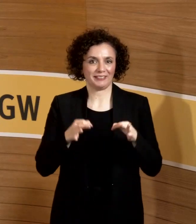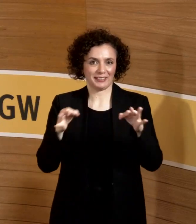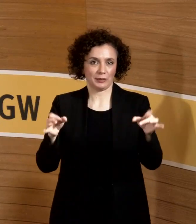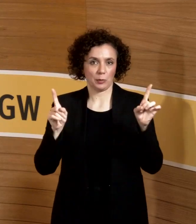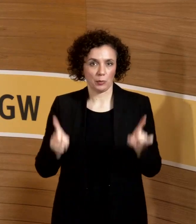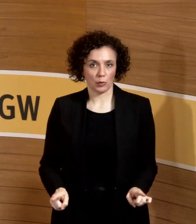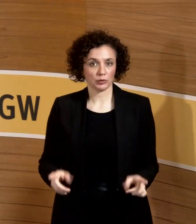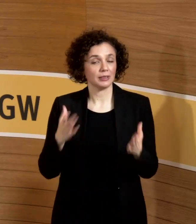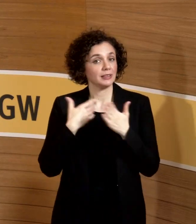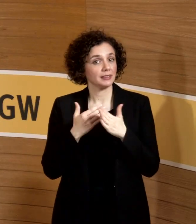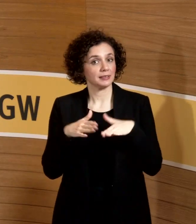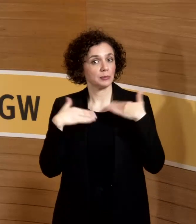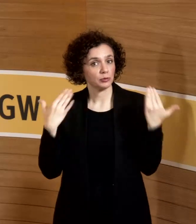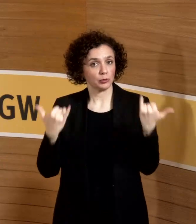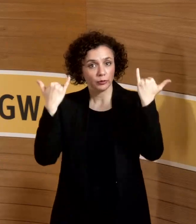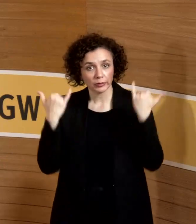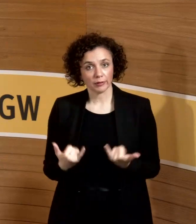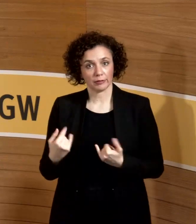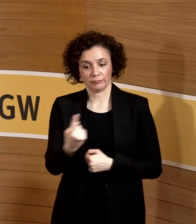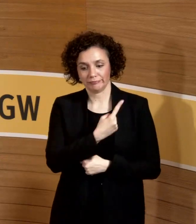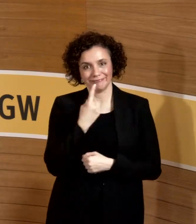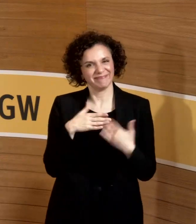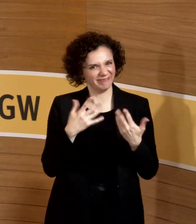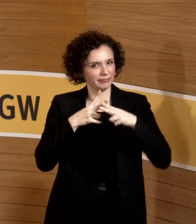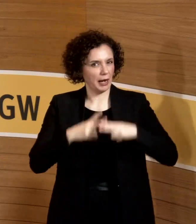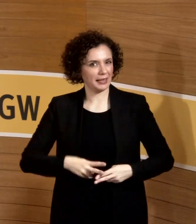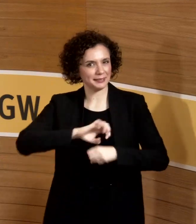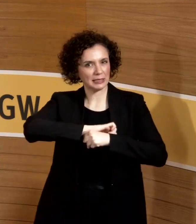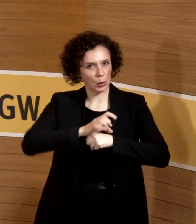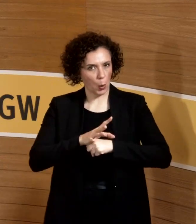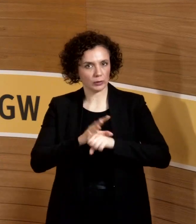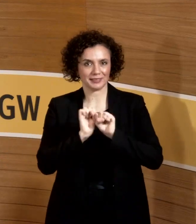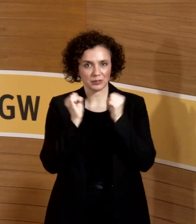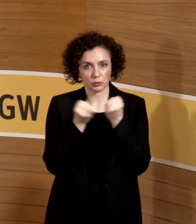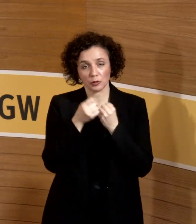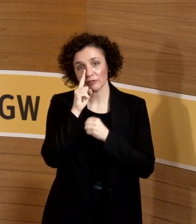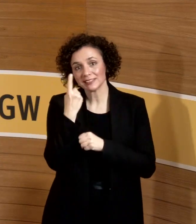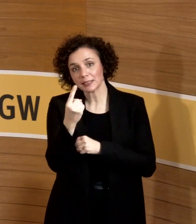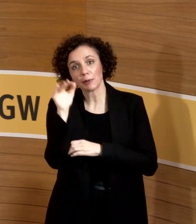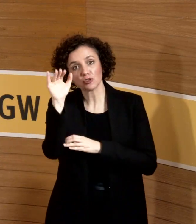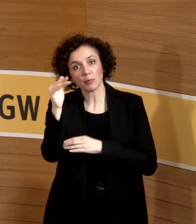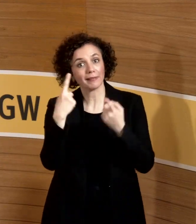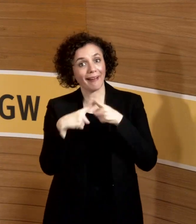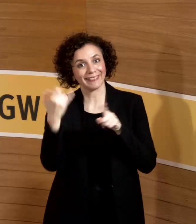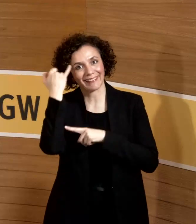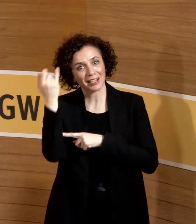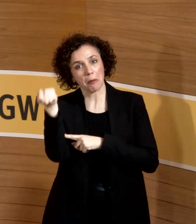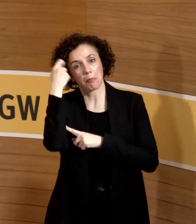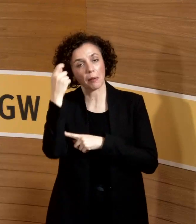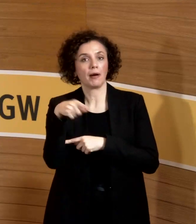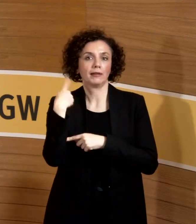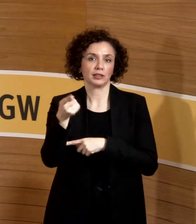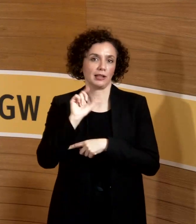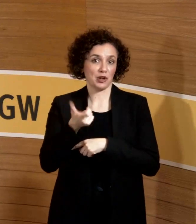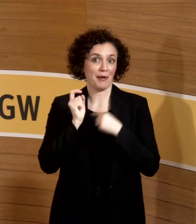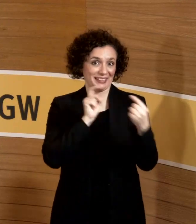von Corona bei uns zumindest übrig geblieben ist. Und falls Sie noch eine Idee haben, können wir uns nachher diskutieren. Aber ich denke, das deckt